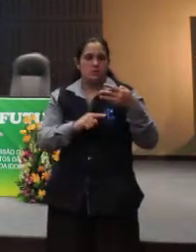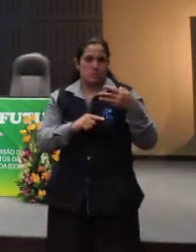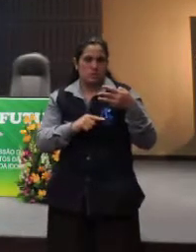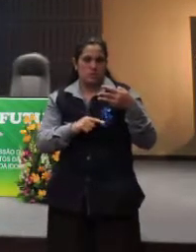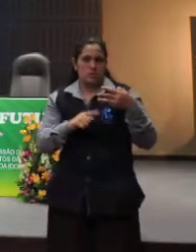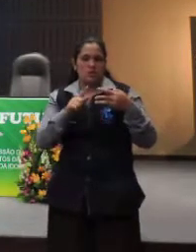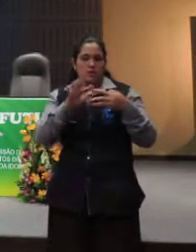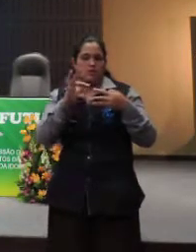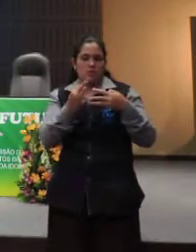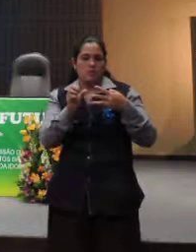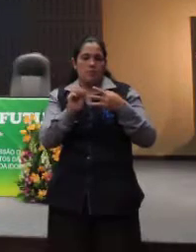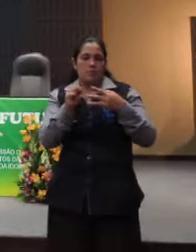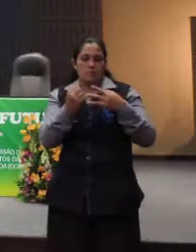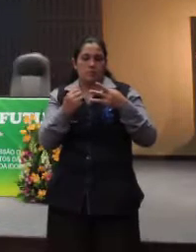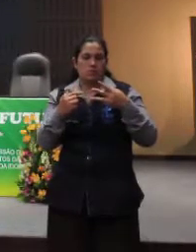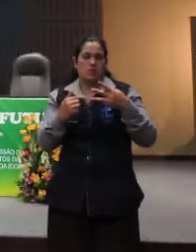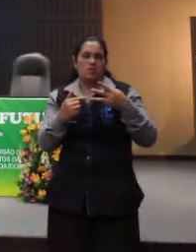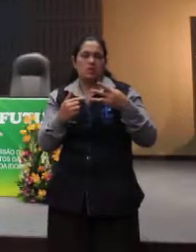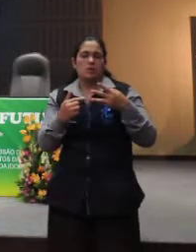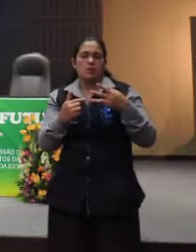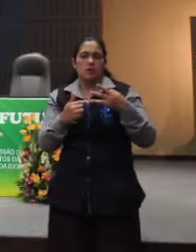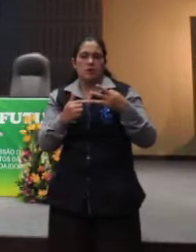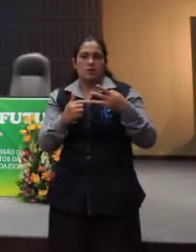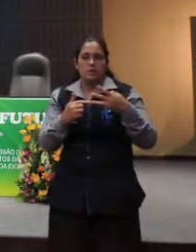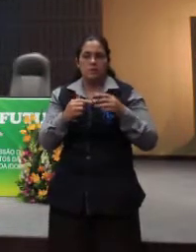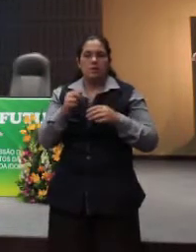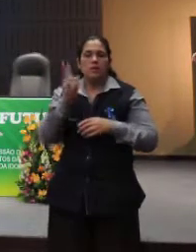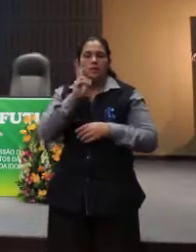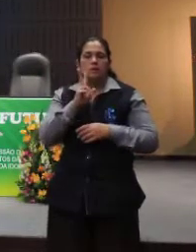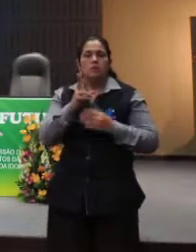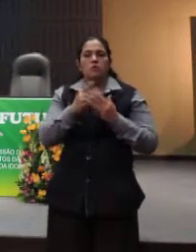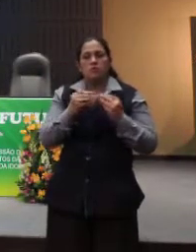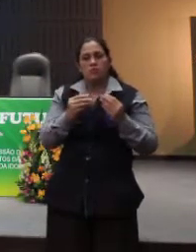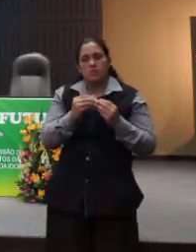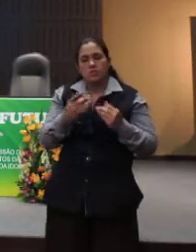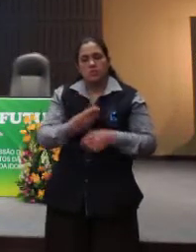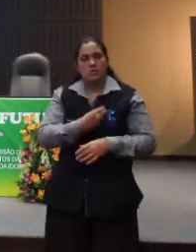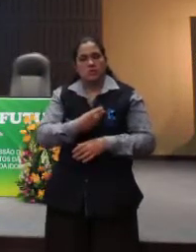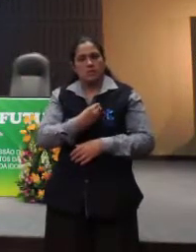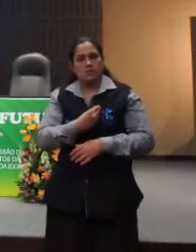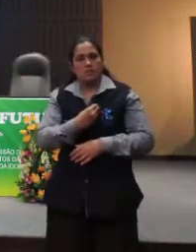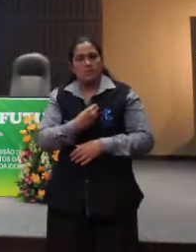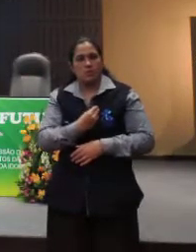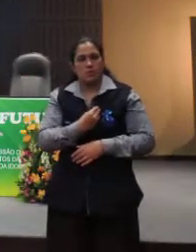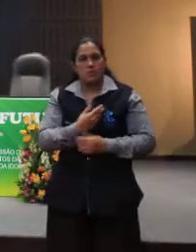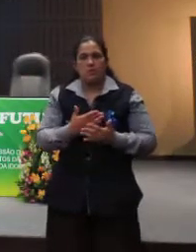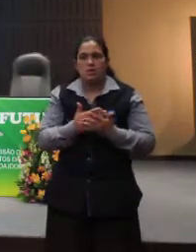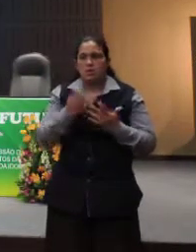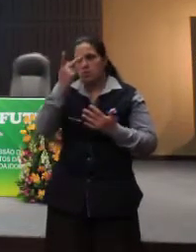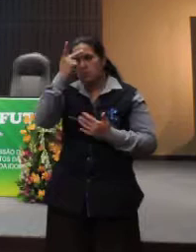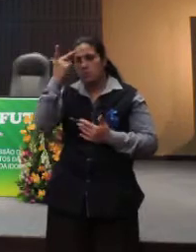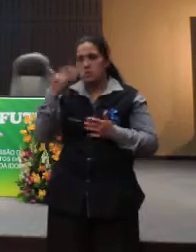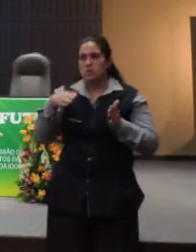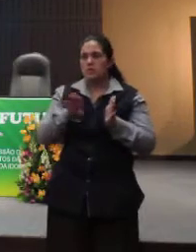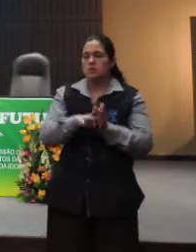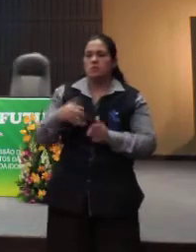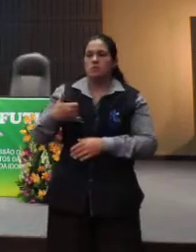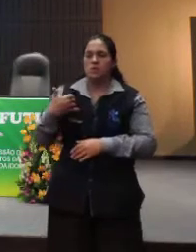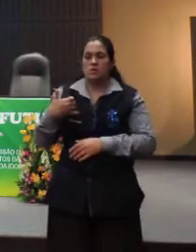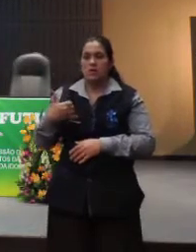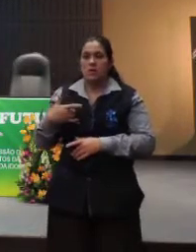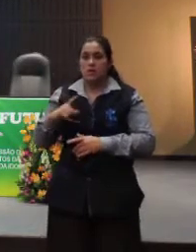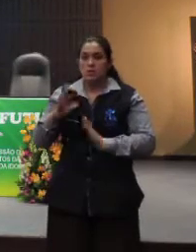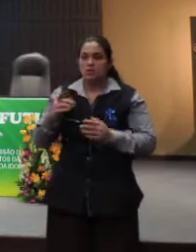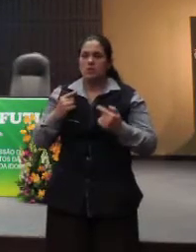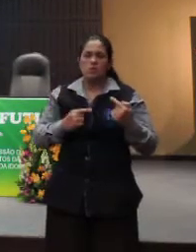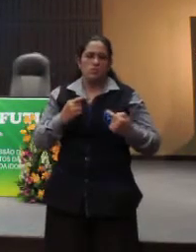fato, a responsabilidade de todos nós é a qualidade de vida das pessoas que chegam nessa faixa etária. Há uma discussão